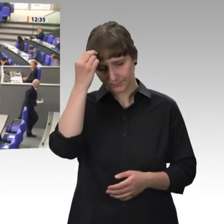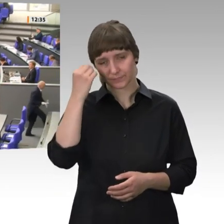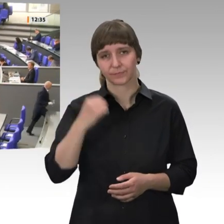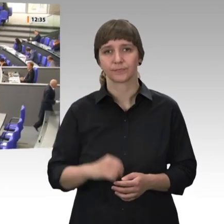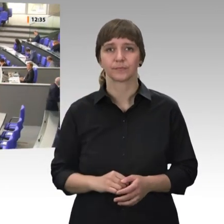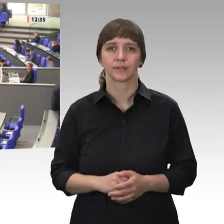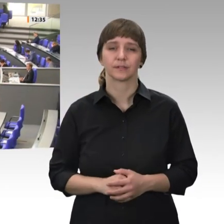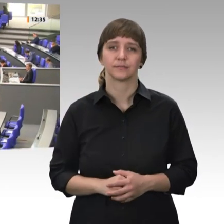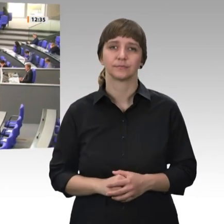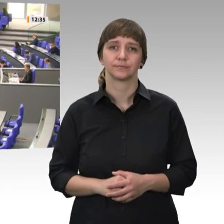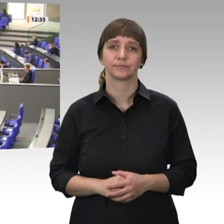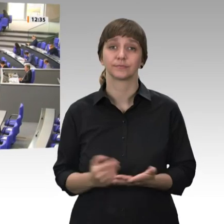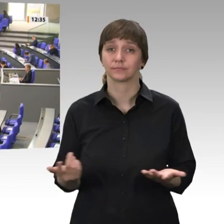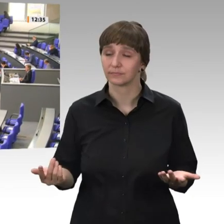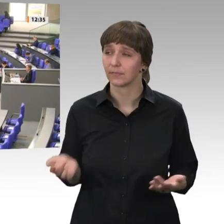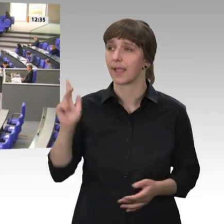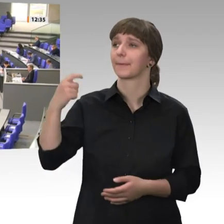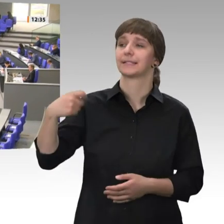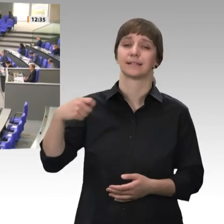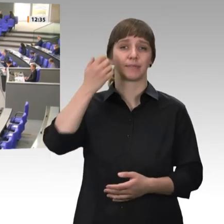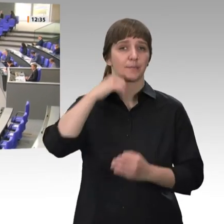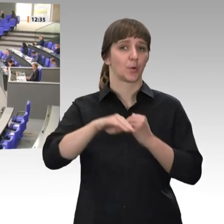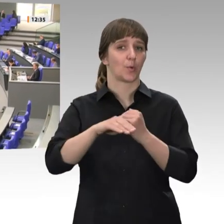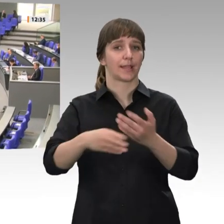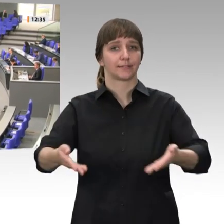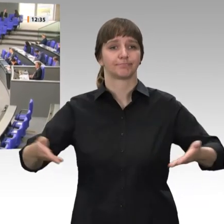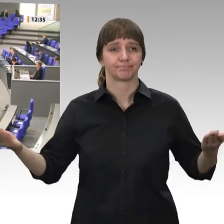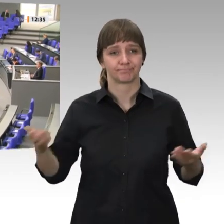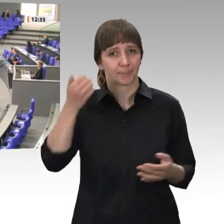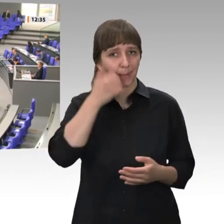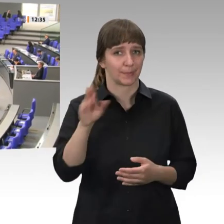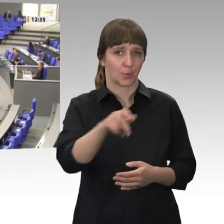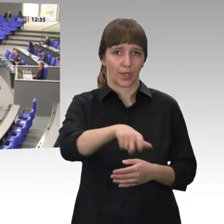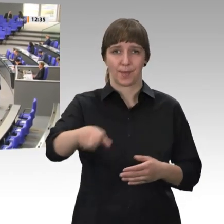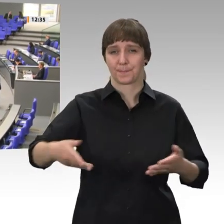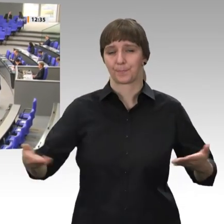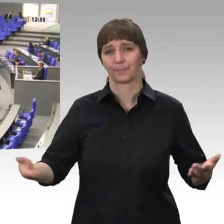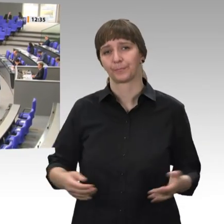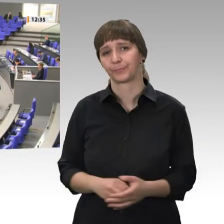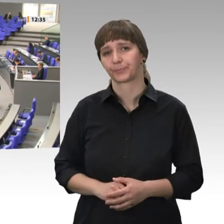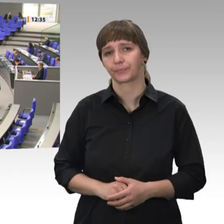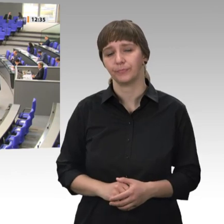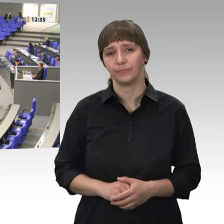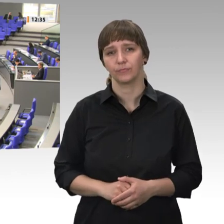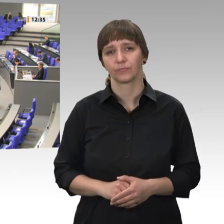Herr Präsident! Liebe Kolleginnen und Kollegen! Liebe Mitbürgerinnen und Mitbürger! Die gesetzliche